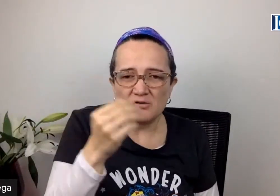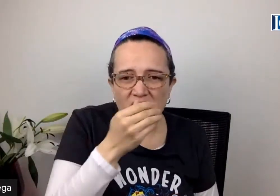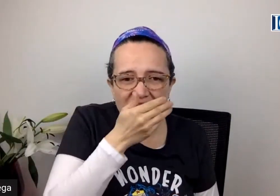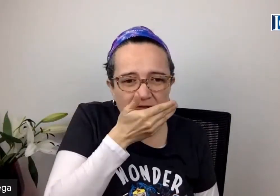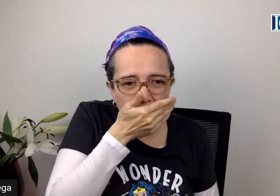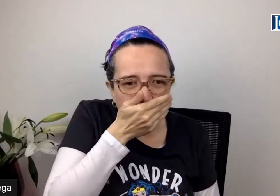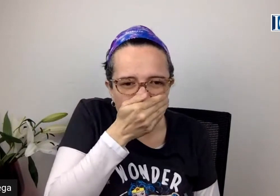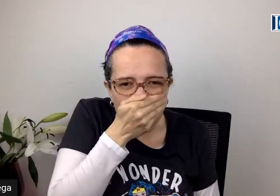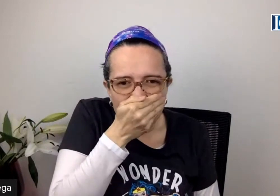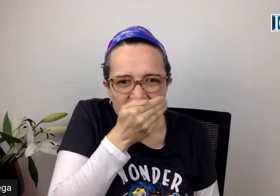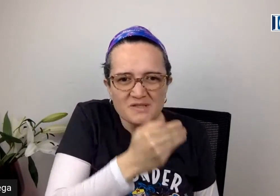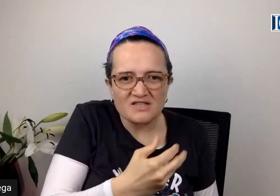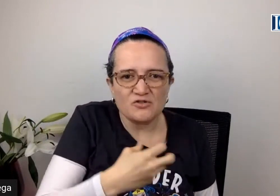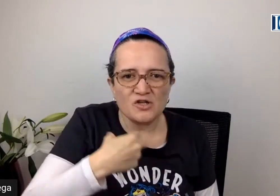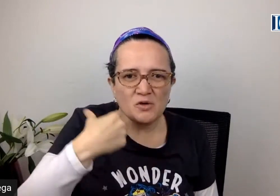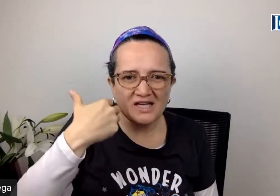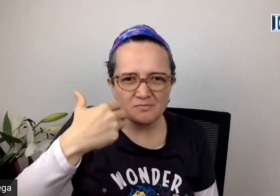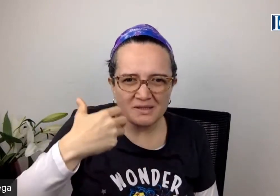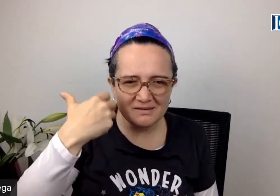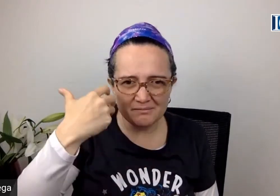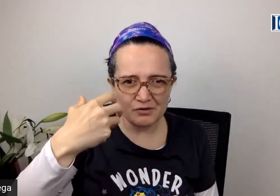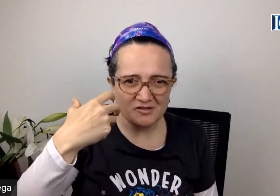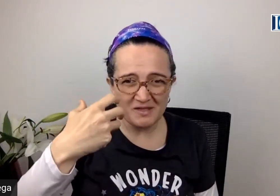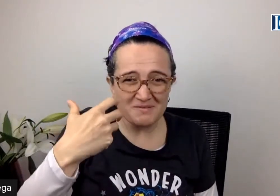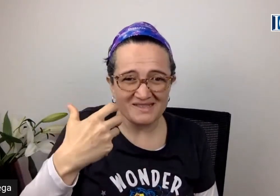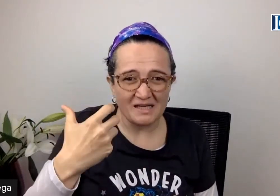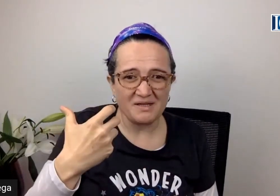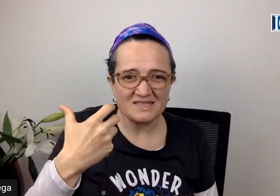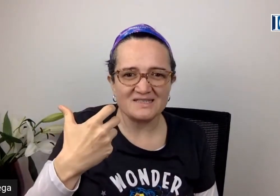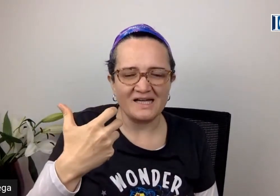alguna razón bloquear mi respiración y voy a experimentar malestar